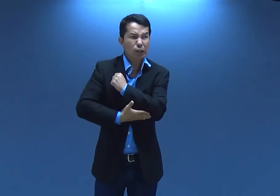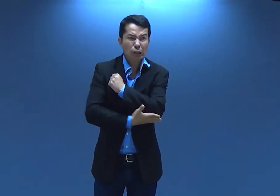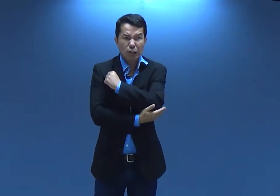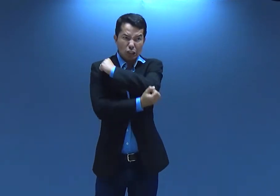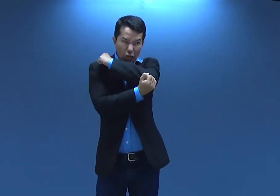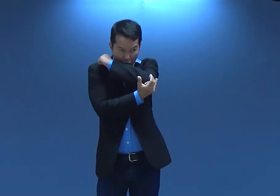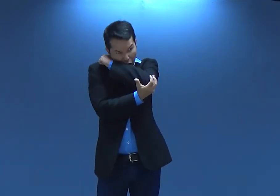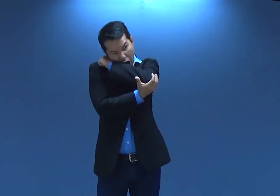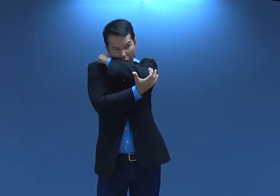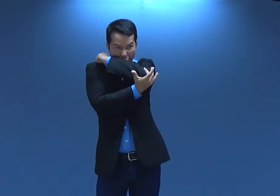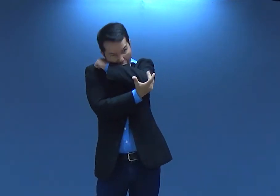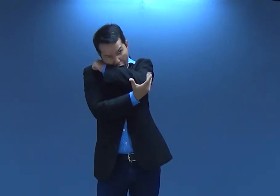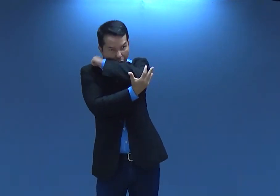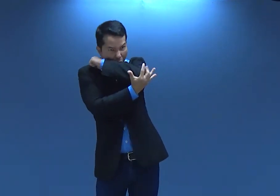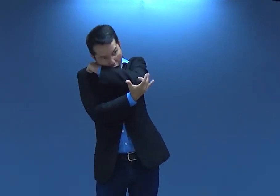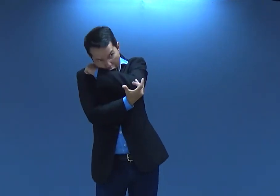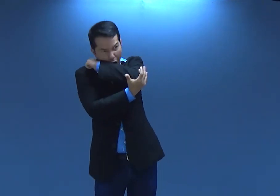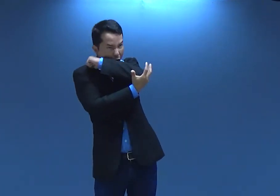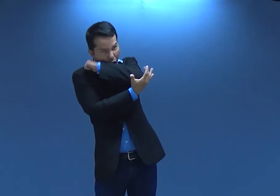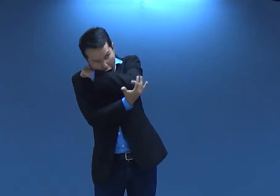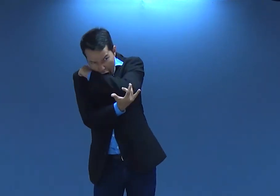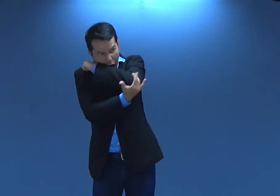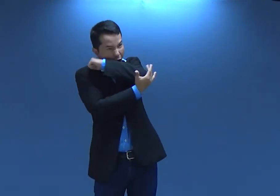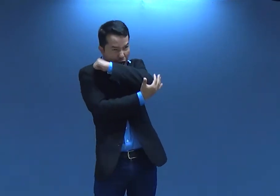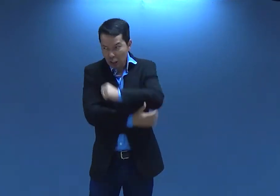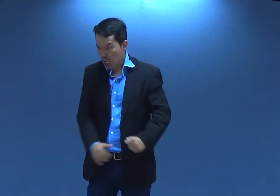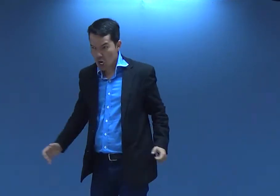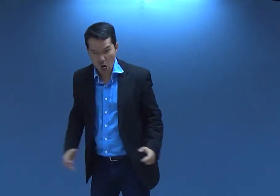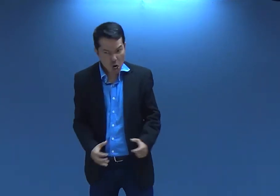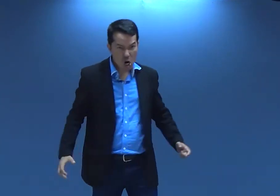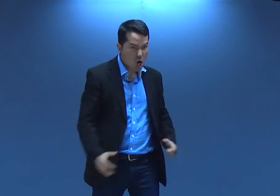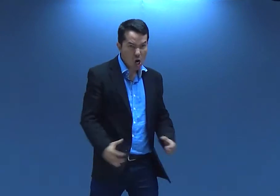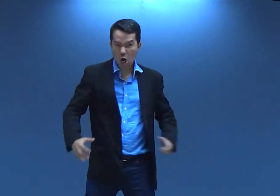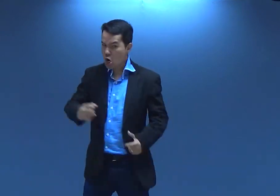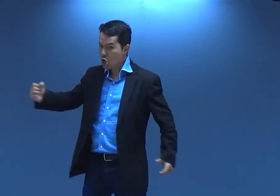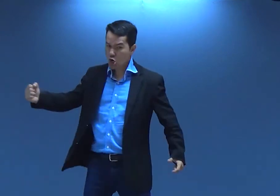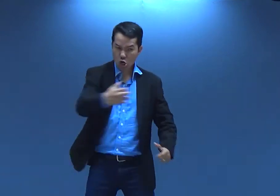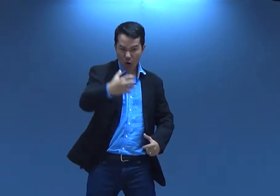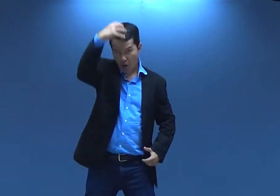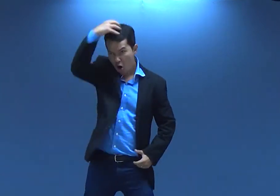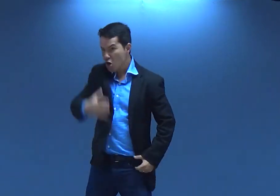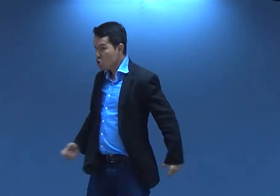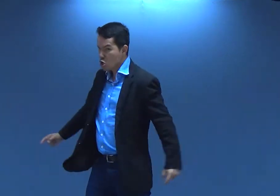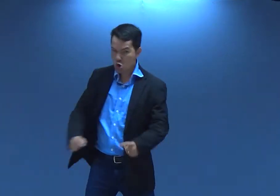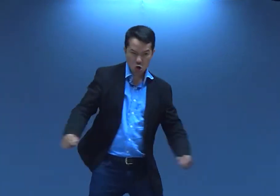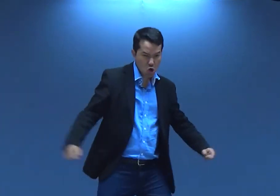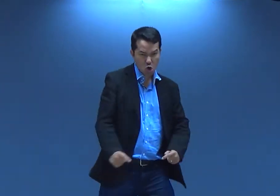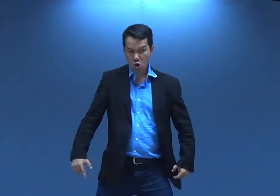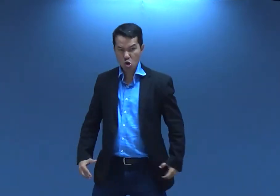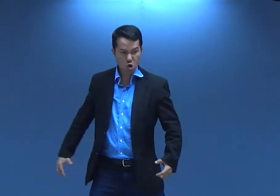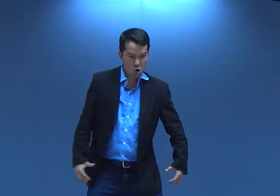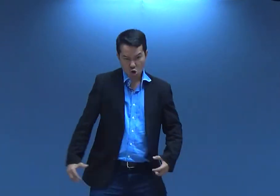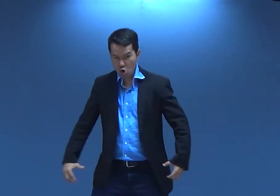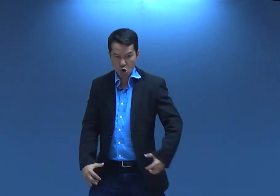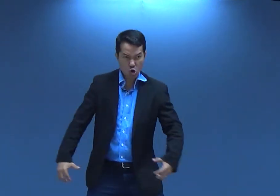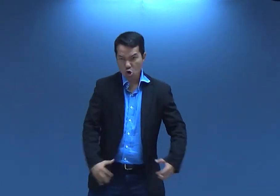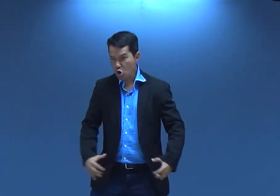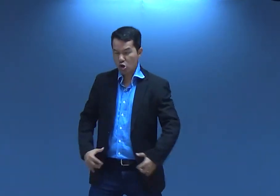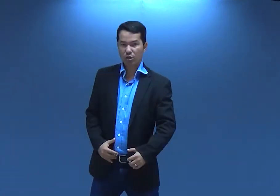ciúme, né? Parece que ficou em chamas ali, né? Ele ficou muito bravo. Como assim? Um novo rei. Não.